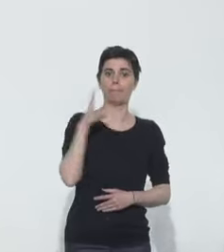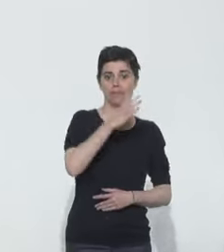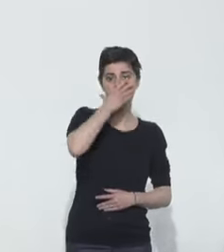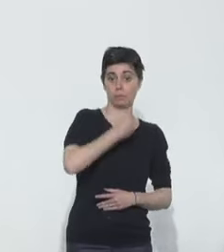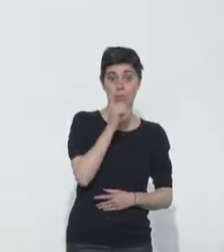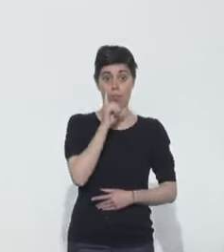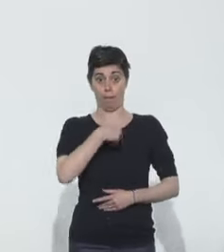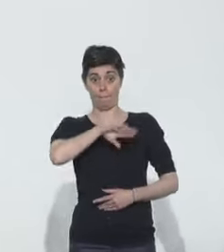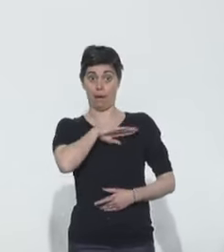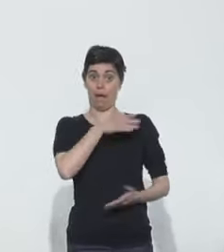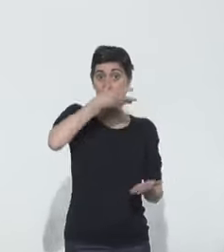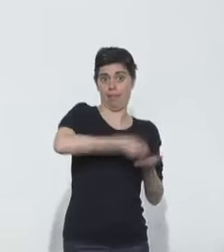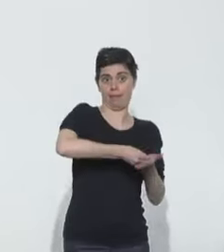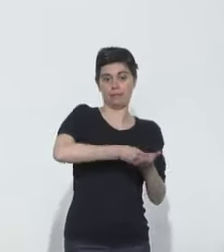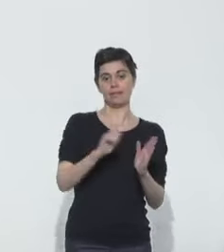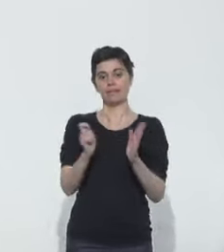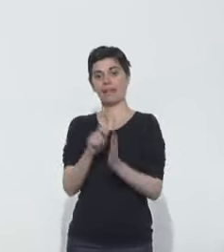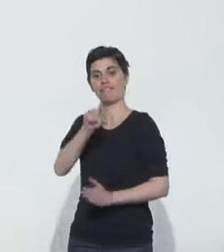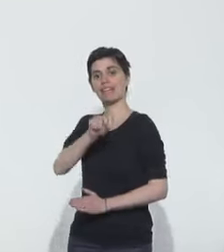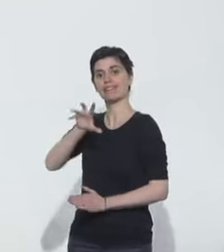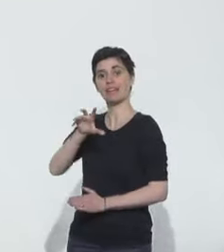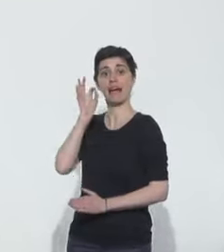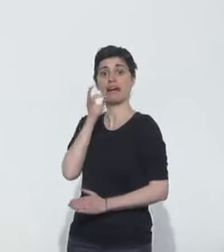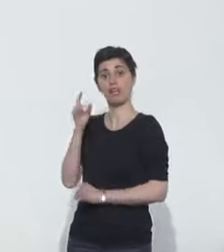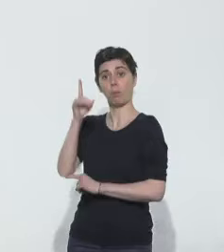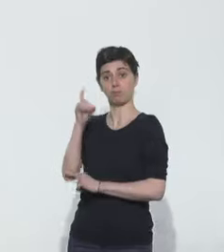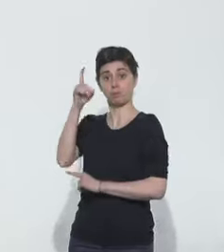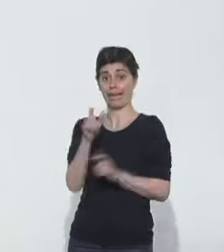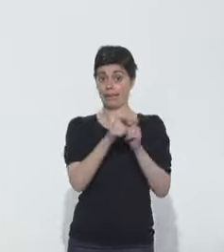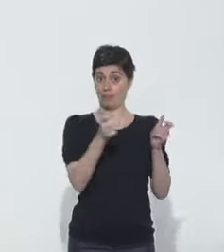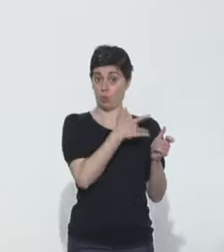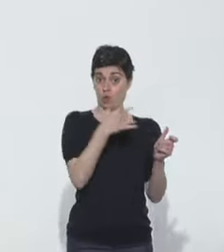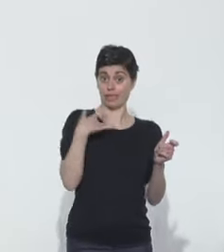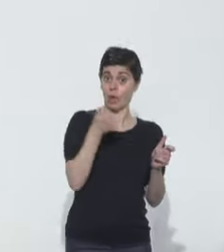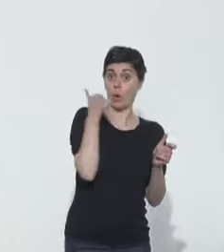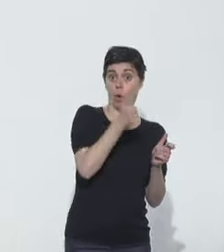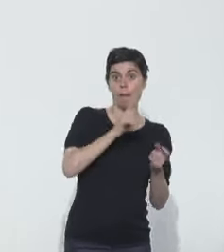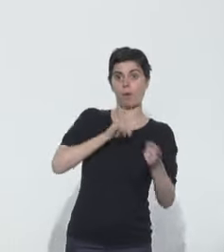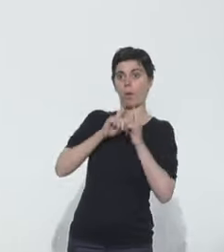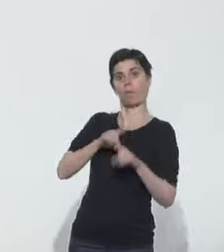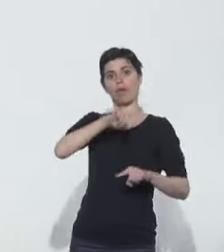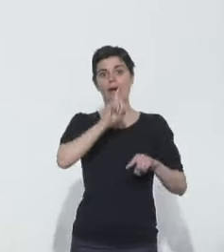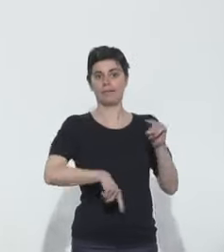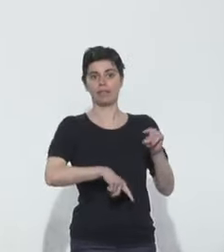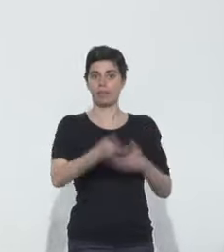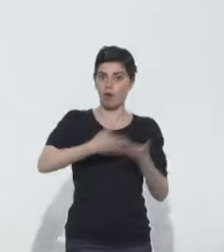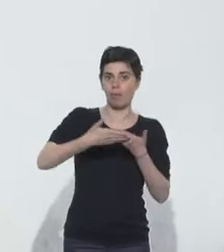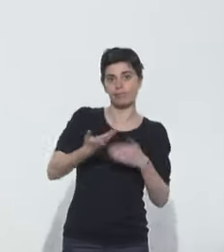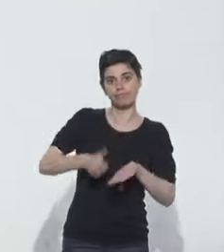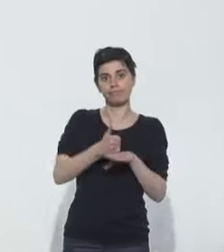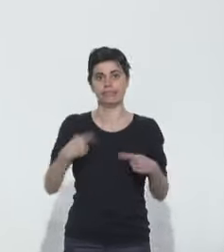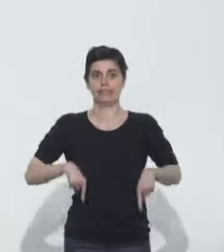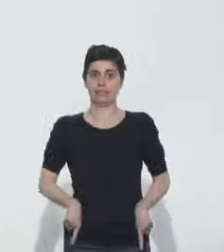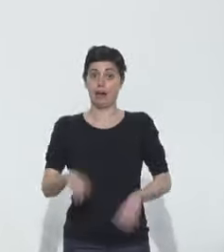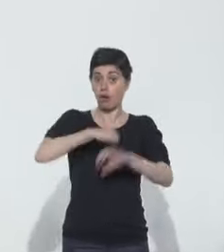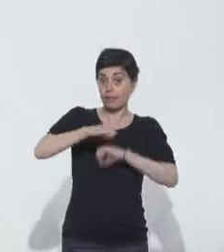de pénurie. A partir du 25 avril, il sera interdit aux établissements de santé de passer eux-mêmes commandes. Comment cela va-t-il s'organiser